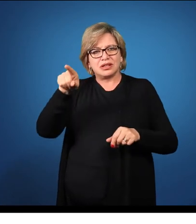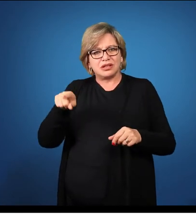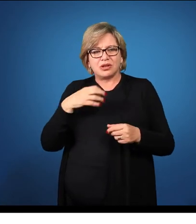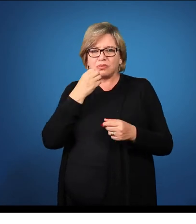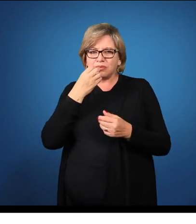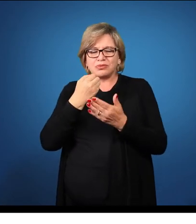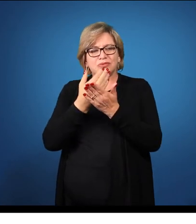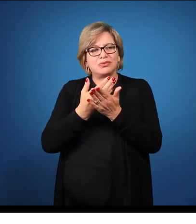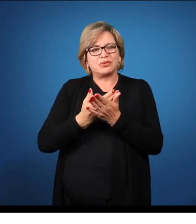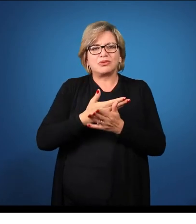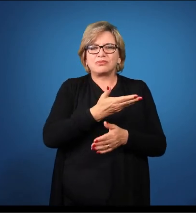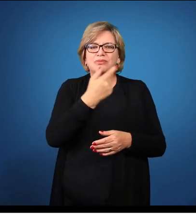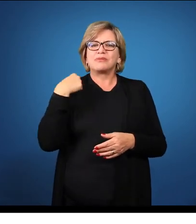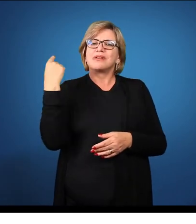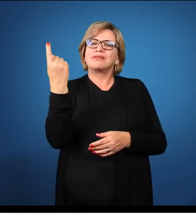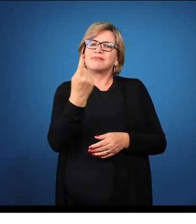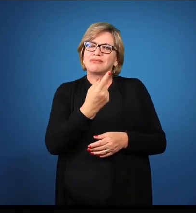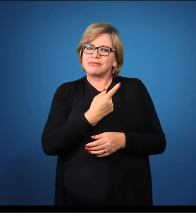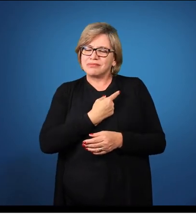Bons estudos para todos nós!